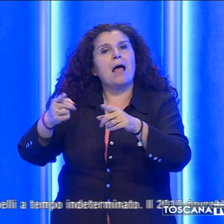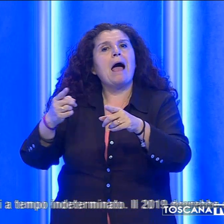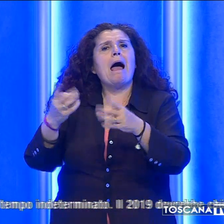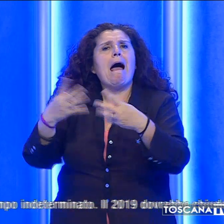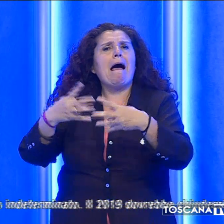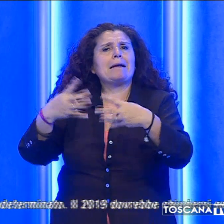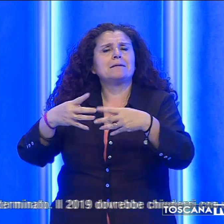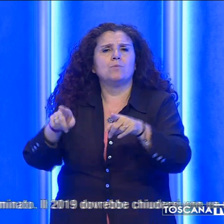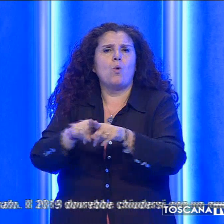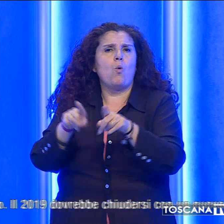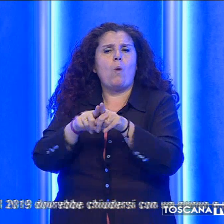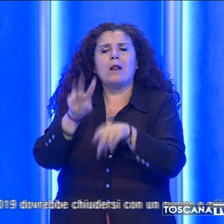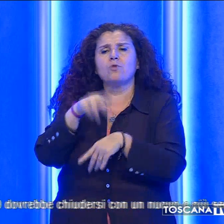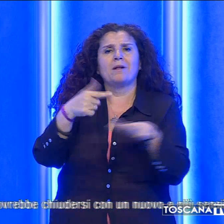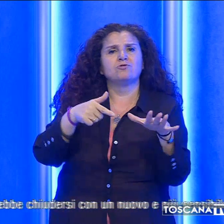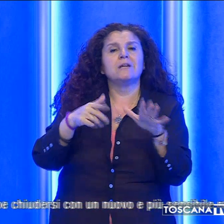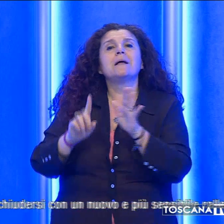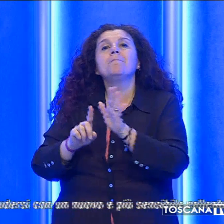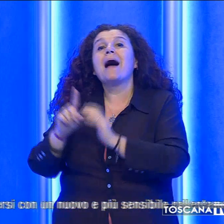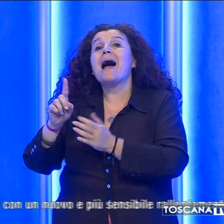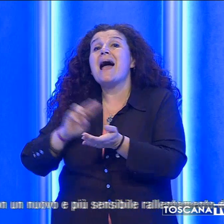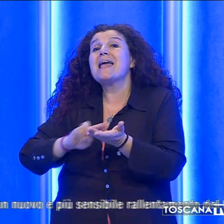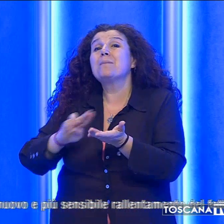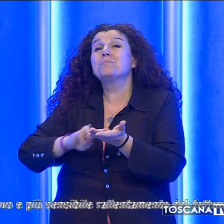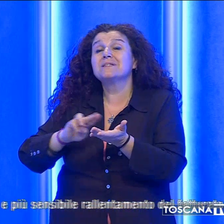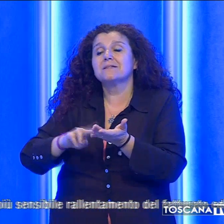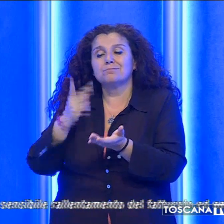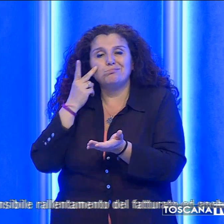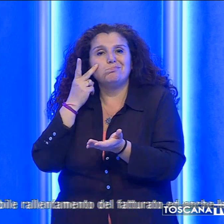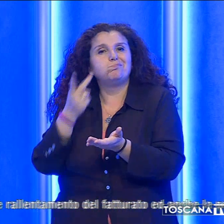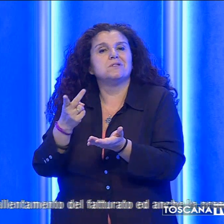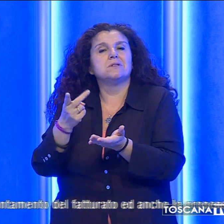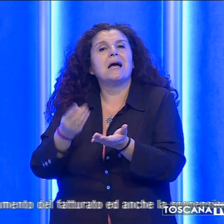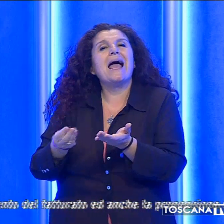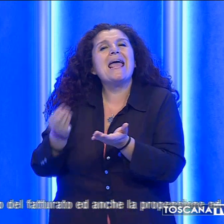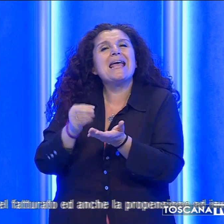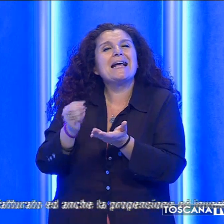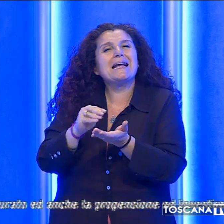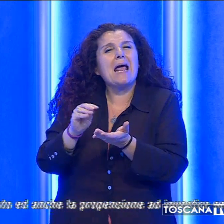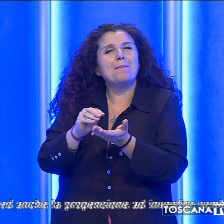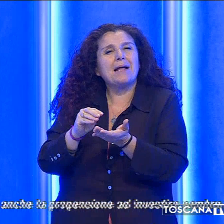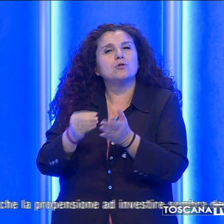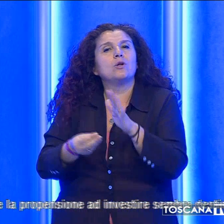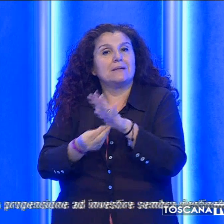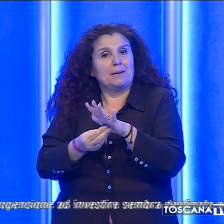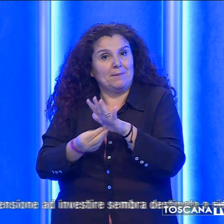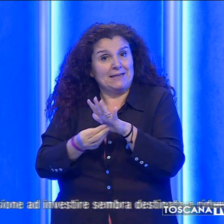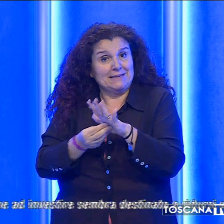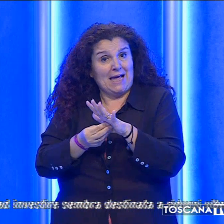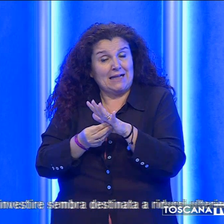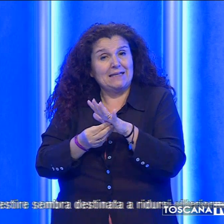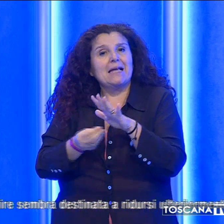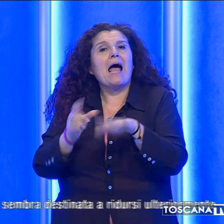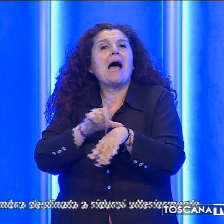quelli del 2017, ma i dati IMSS evidenziano un incremento degli occupati dipendenti a tempo